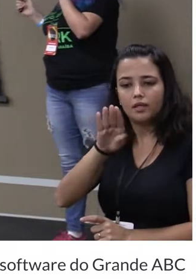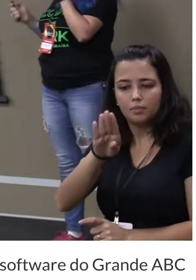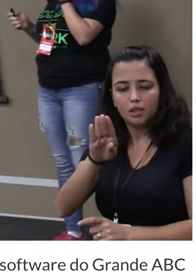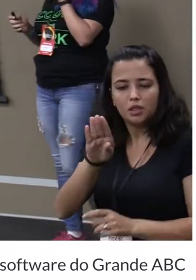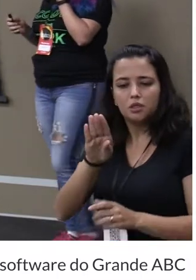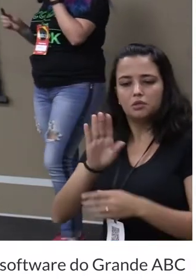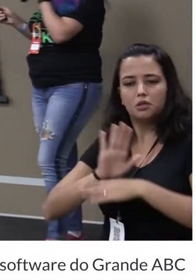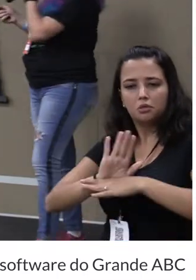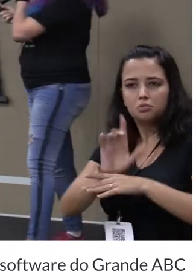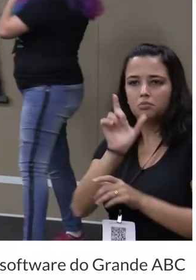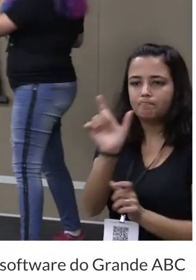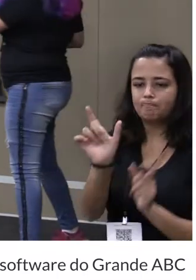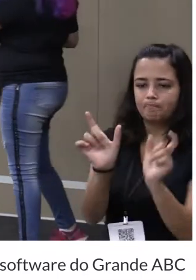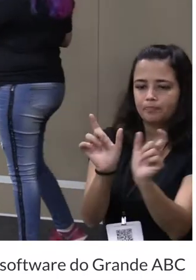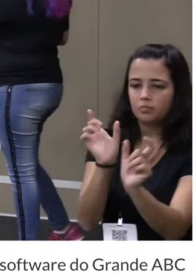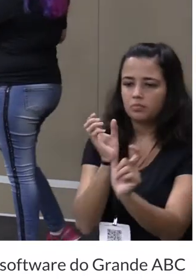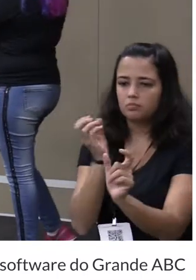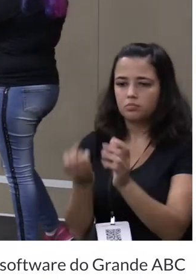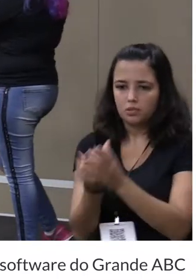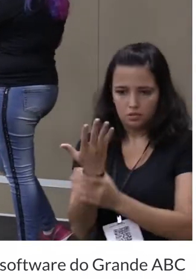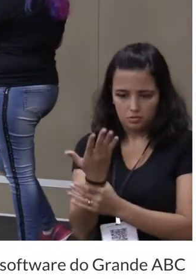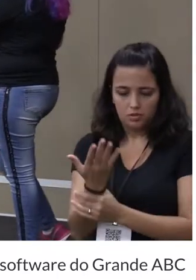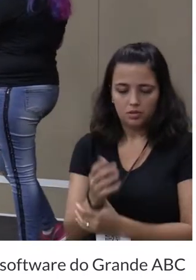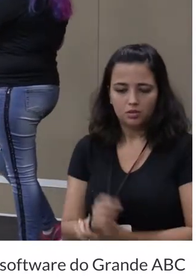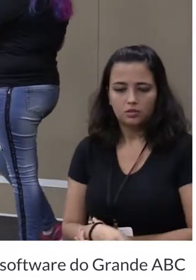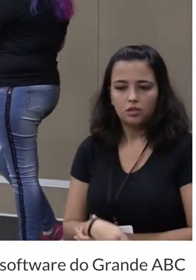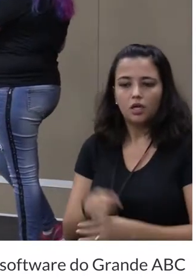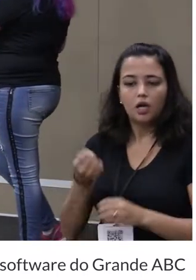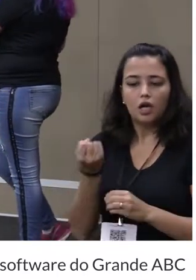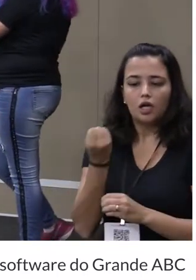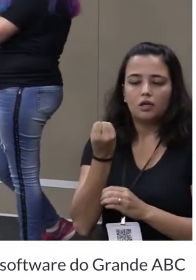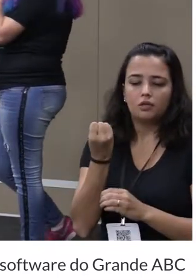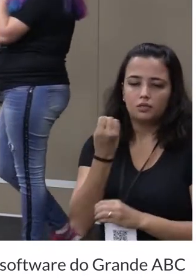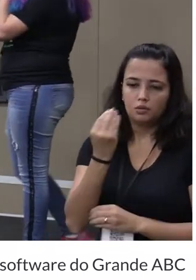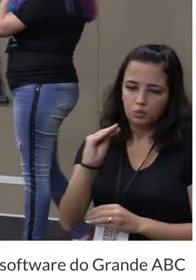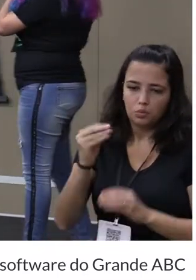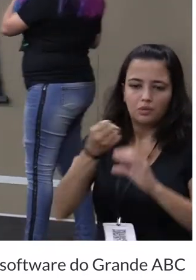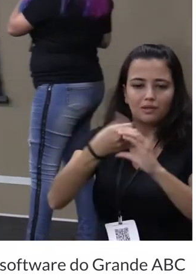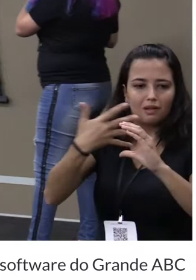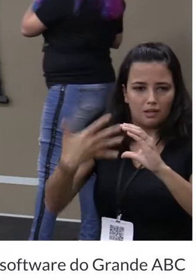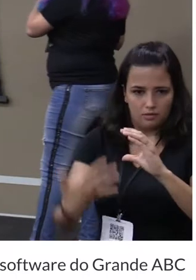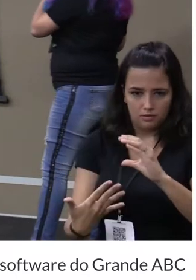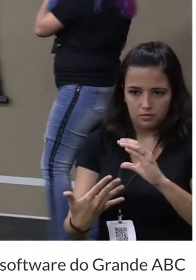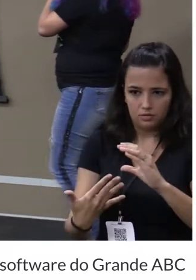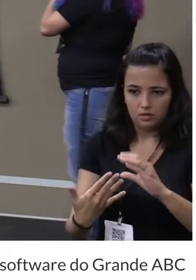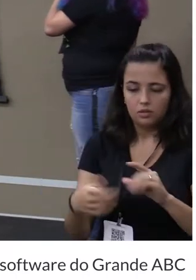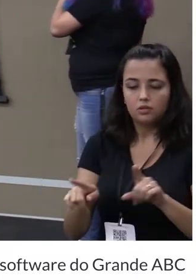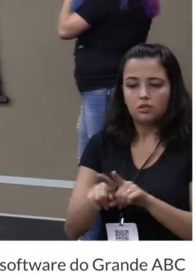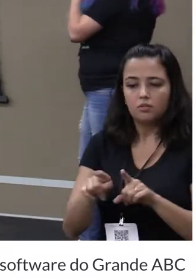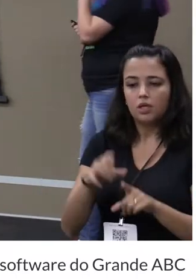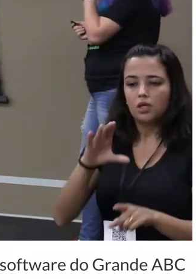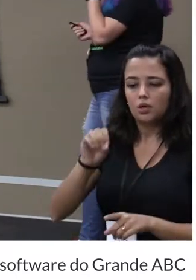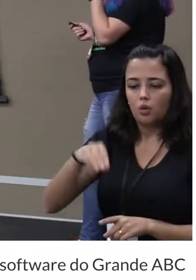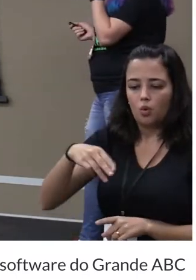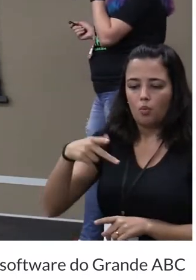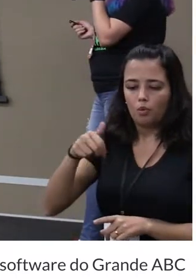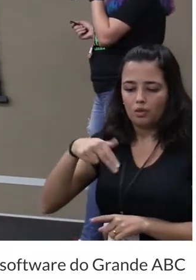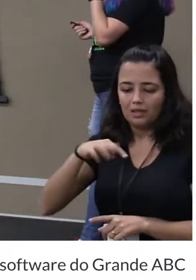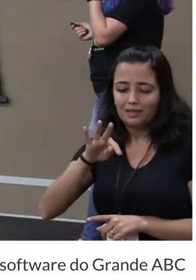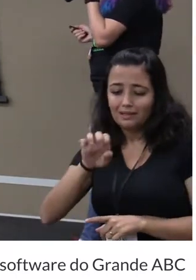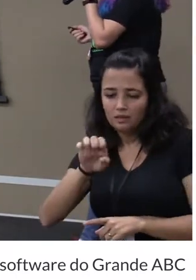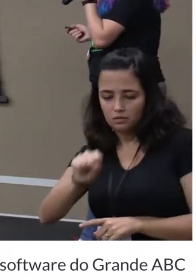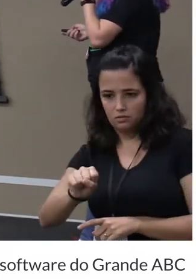me ajuda a criar tags. E aí, eu criei uma classe com o nome do meu componente e estendi os poderes